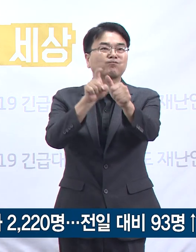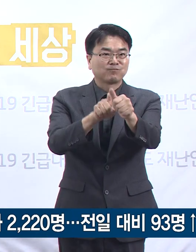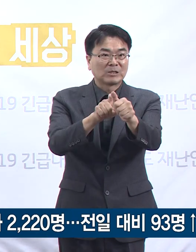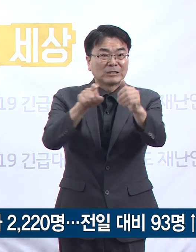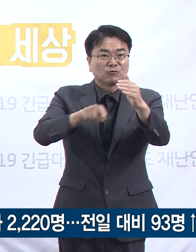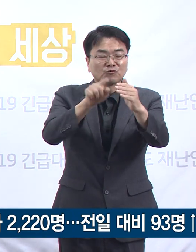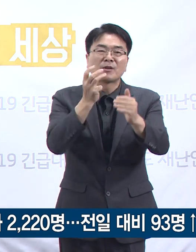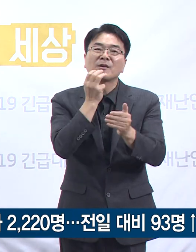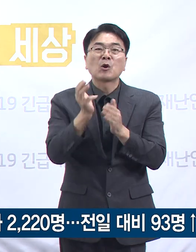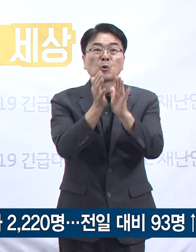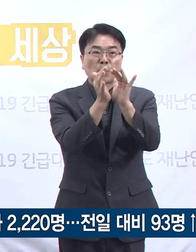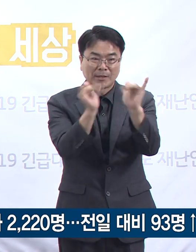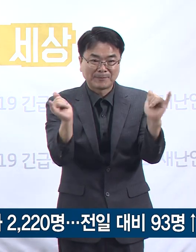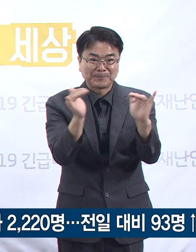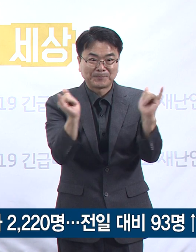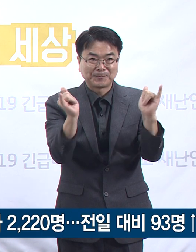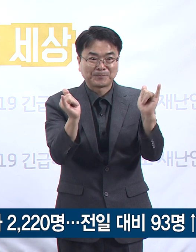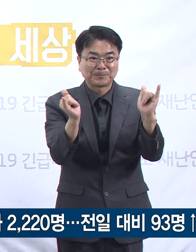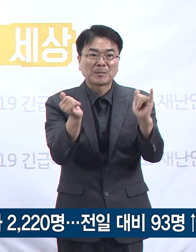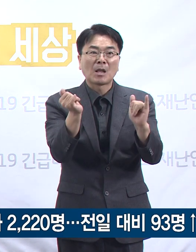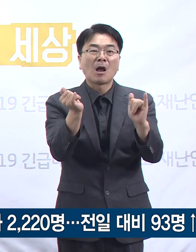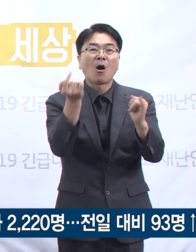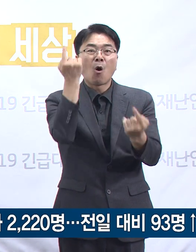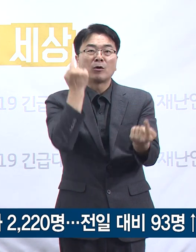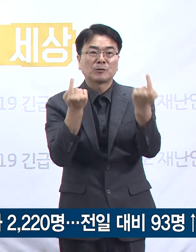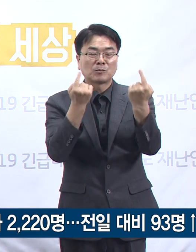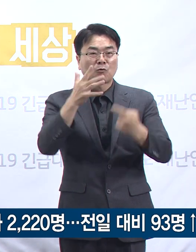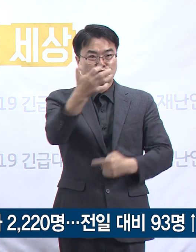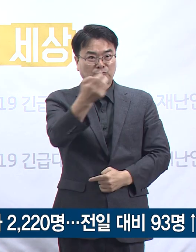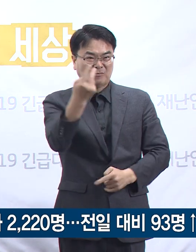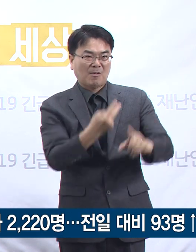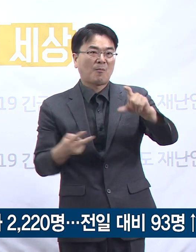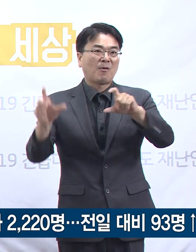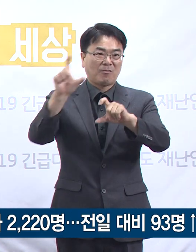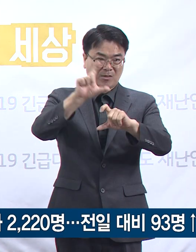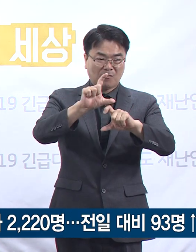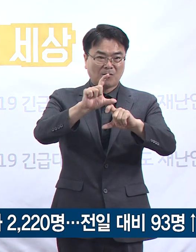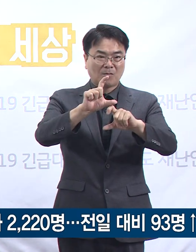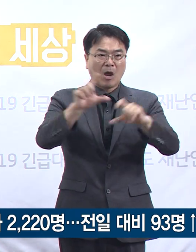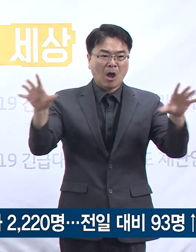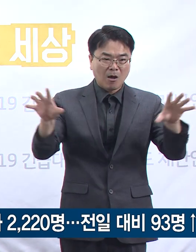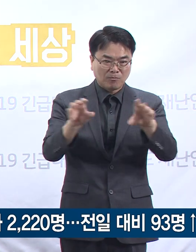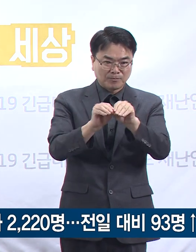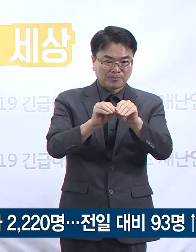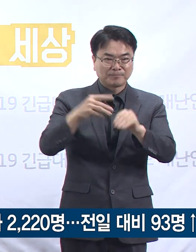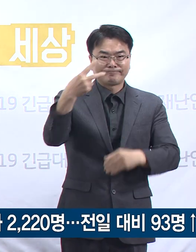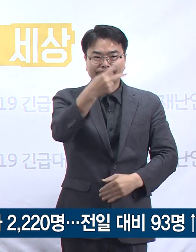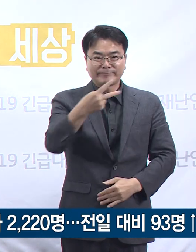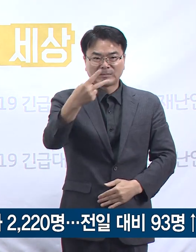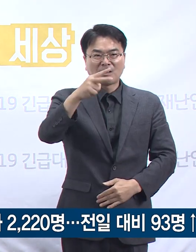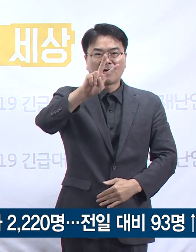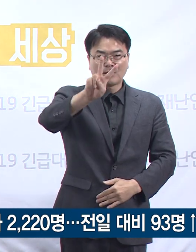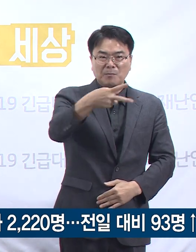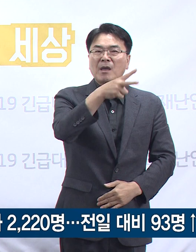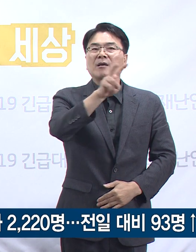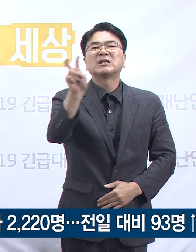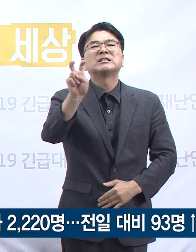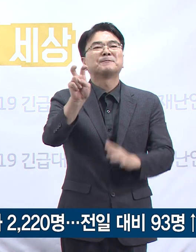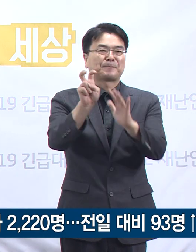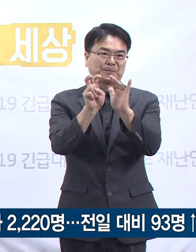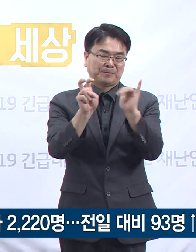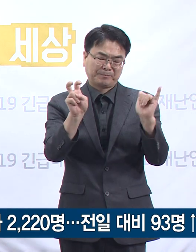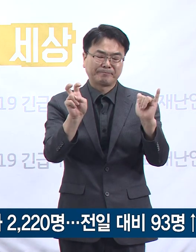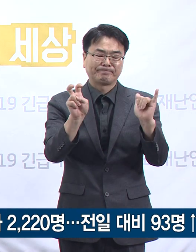경기도 확진자 수는 전일 오전 0시 대비 93명이 증가한 총 2,220명입니다.